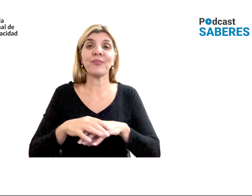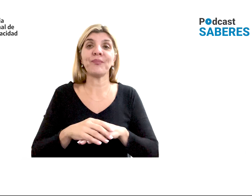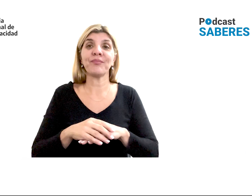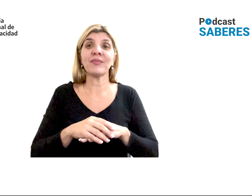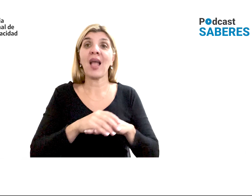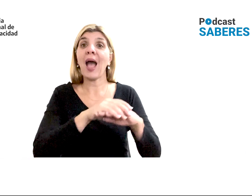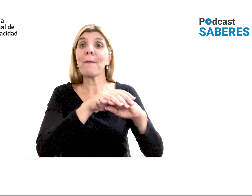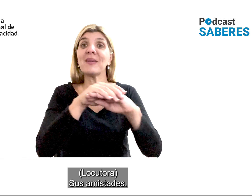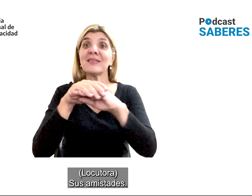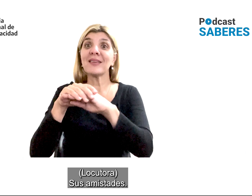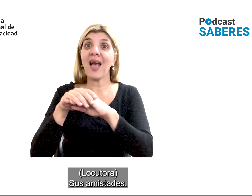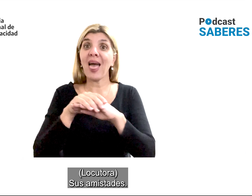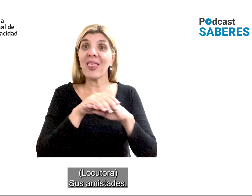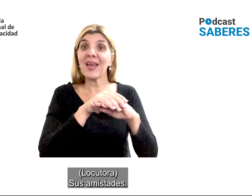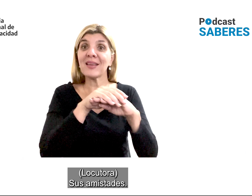de vuelta.